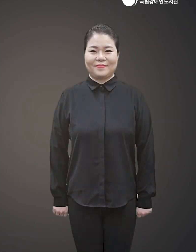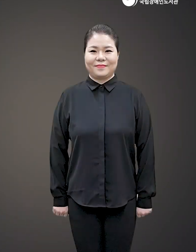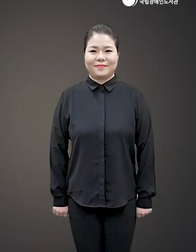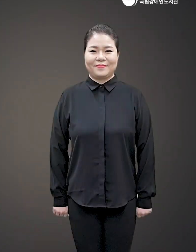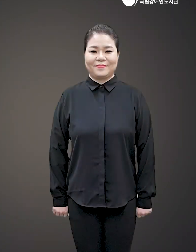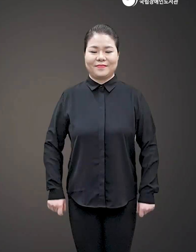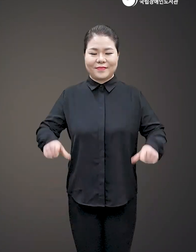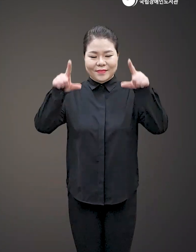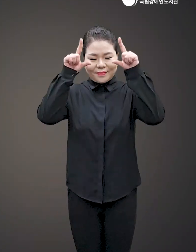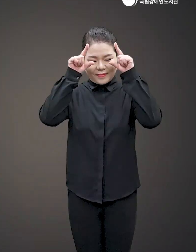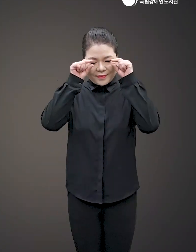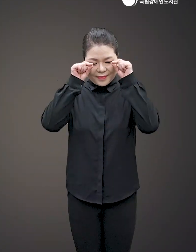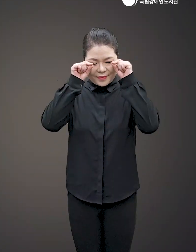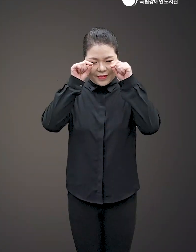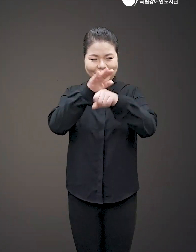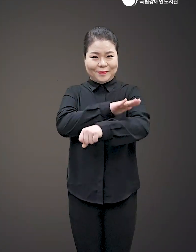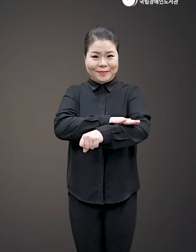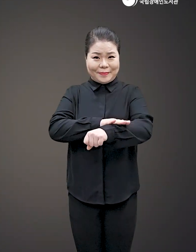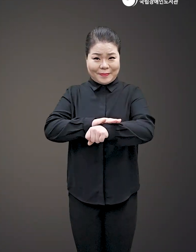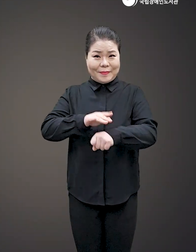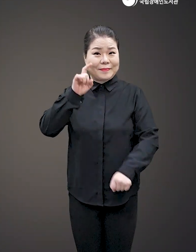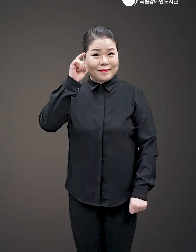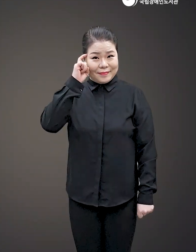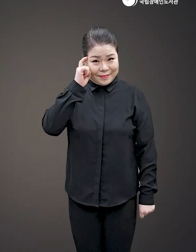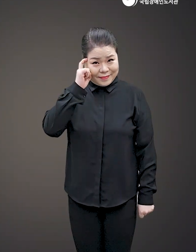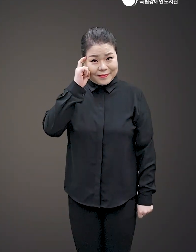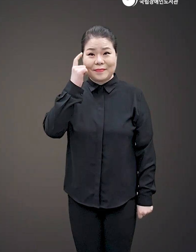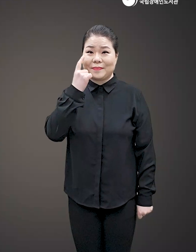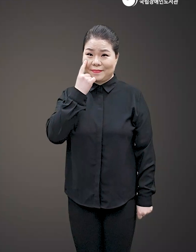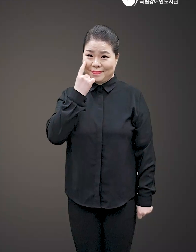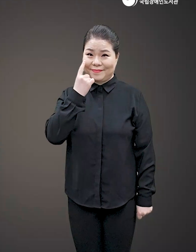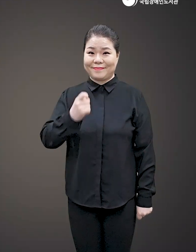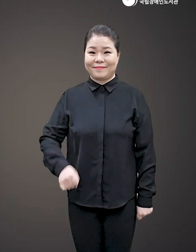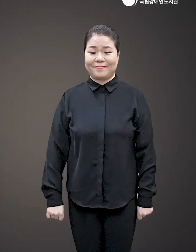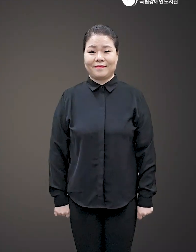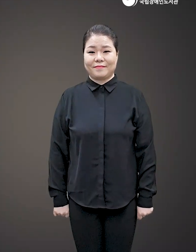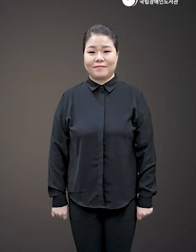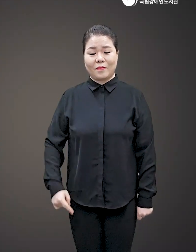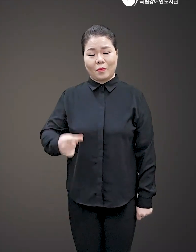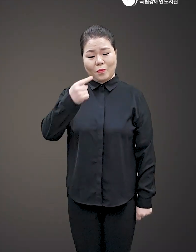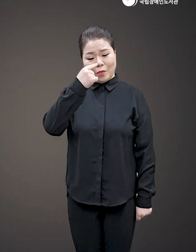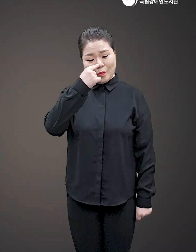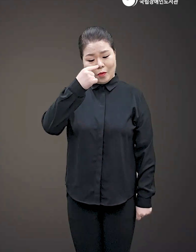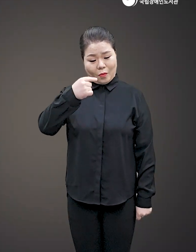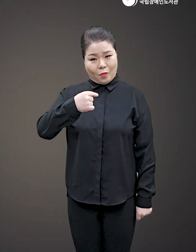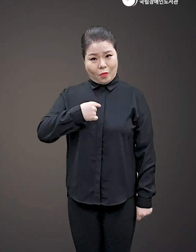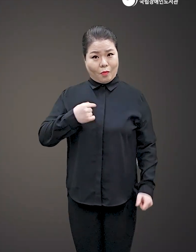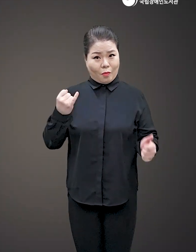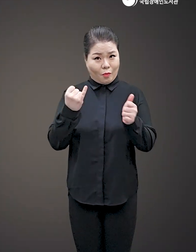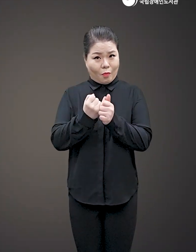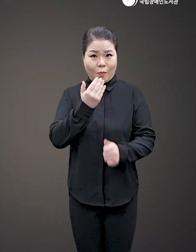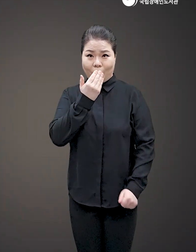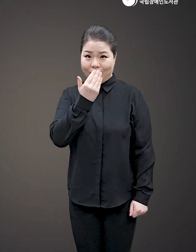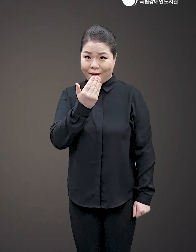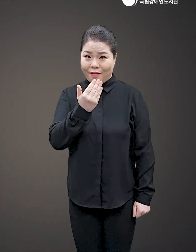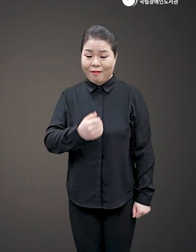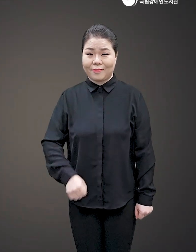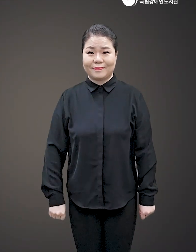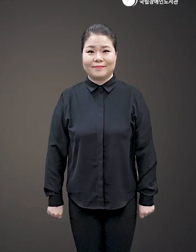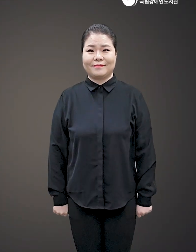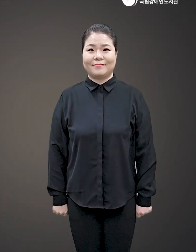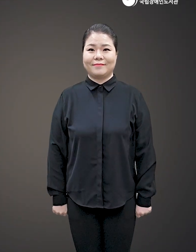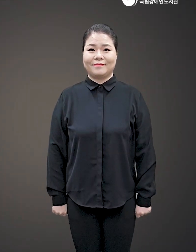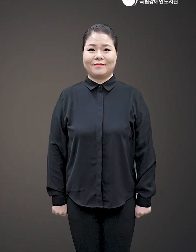눈을 감고 한번 진지하게 생각해봐 나라면 나와 결혼할까?